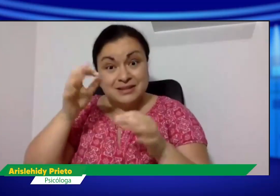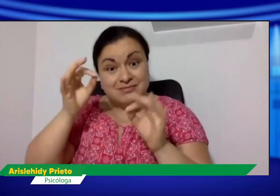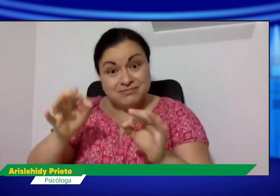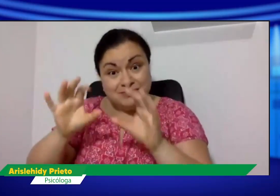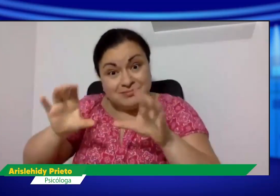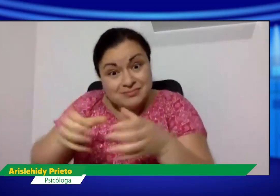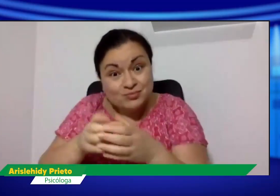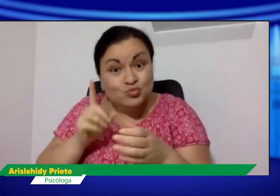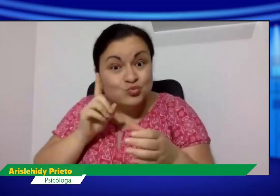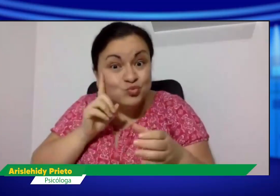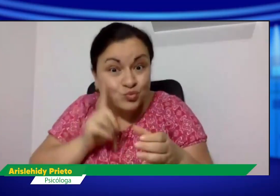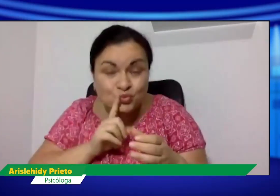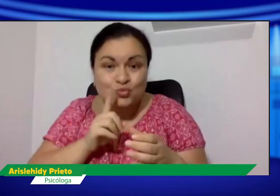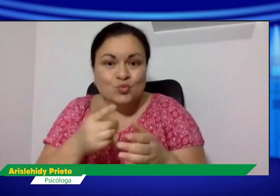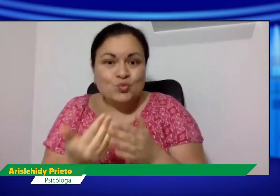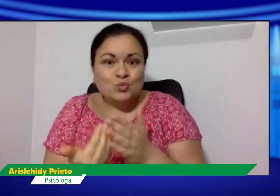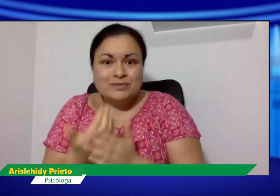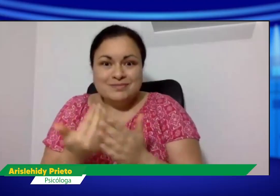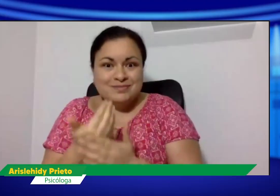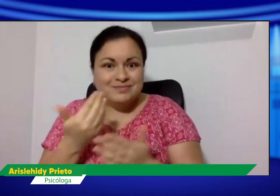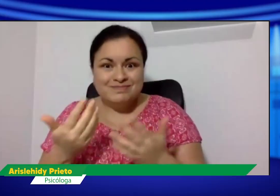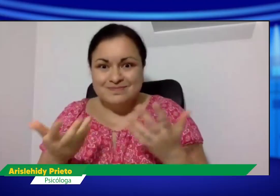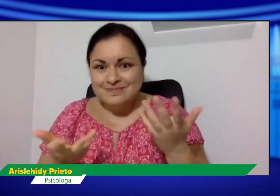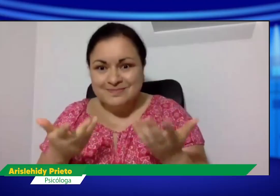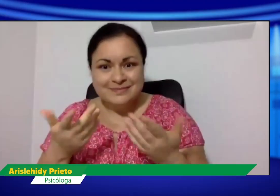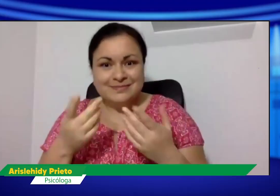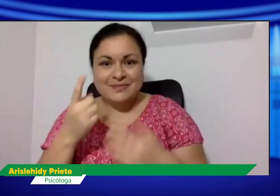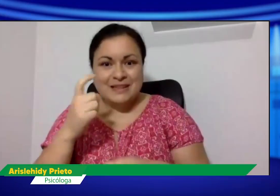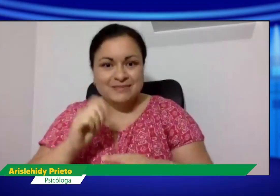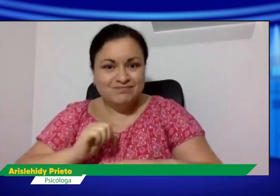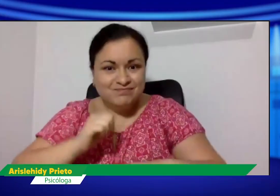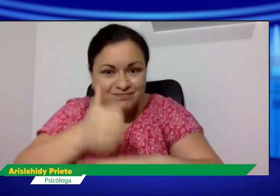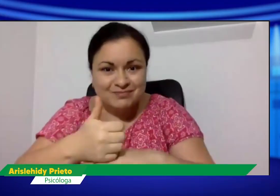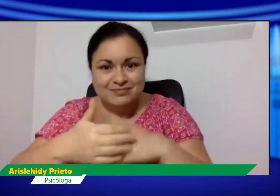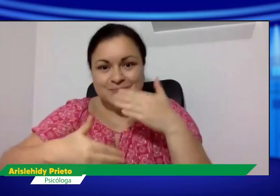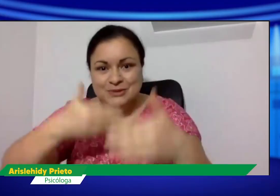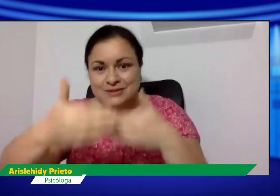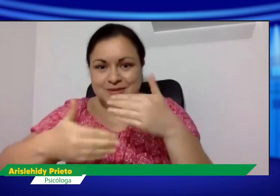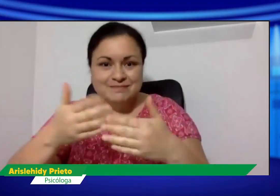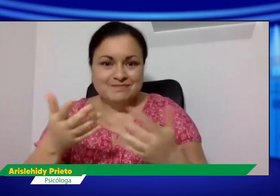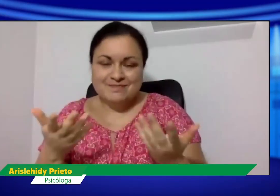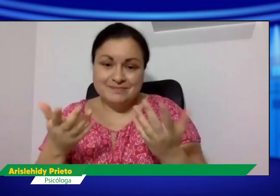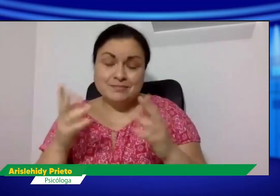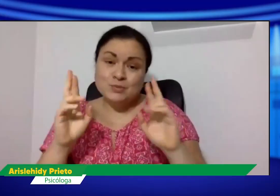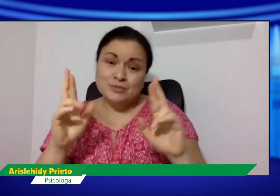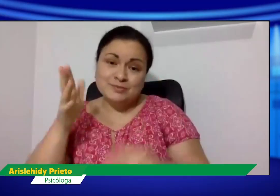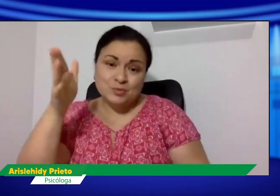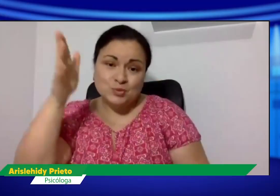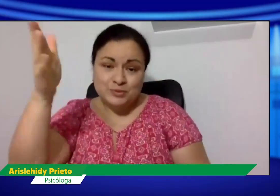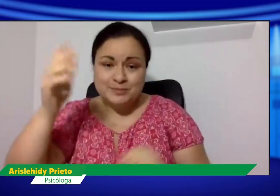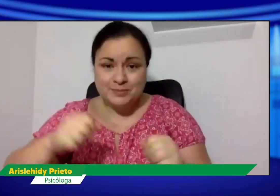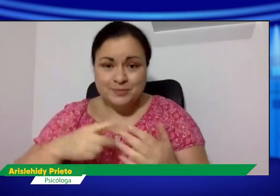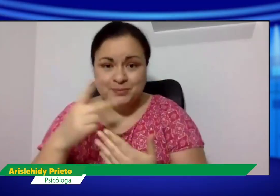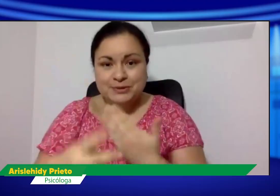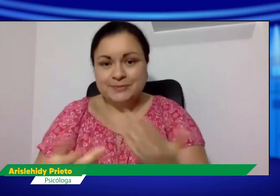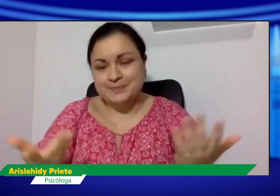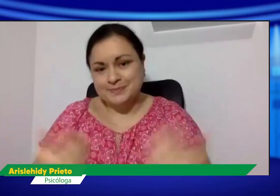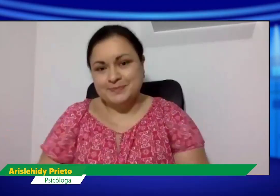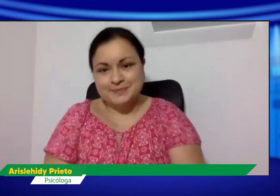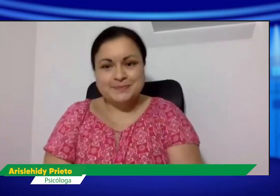personas se pueden dirigir para esta atención, pero pues un grupo para personas sordas que tenga este proceso, ojalá lo tengamos